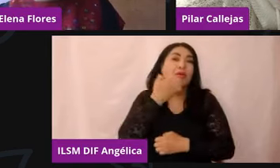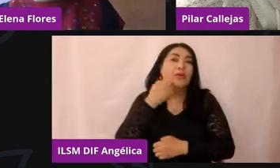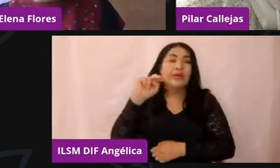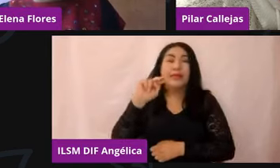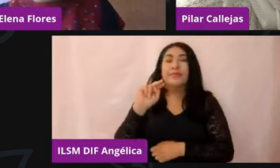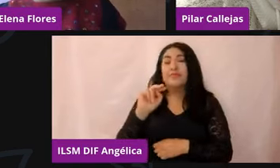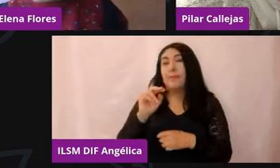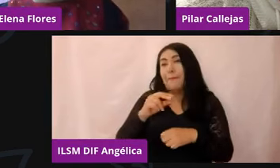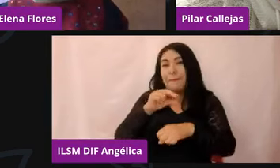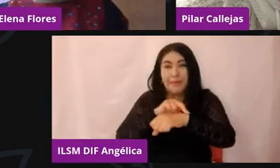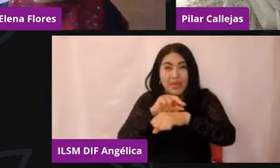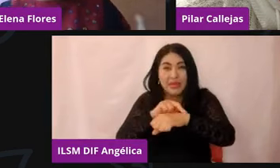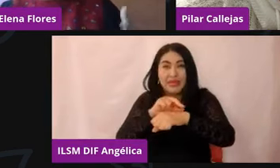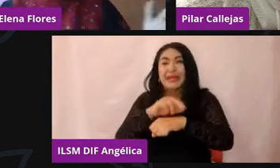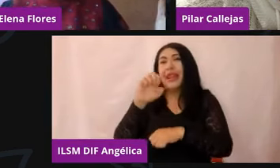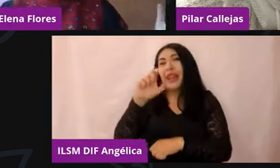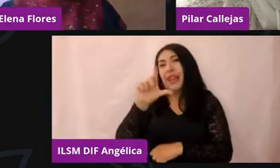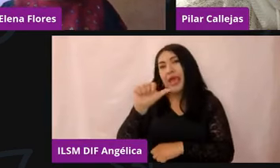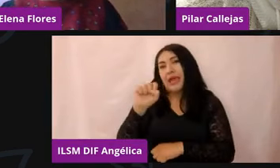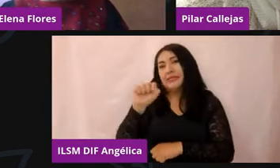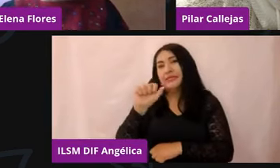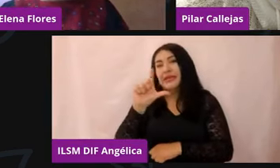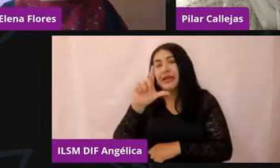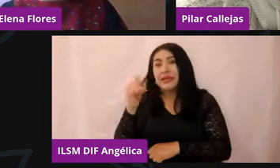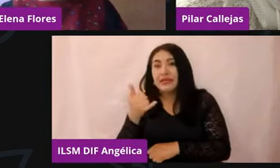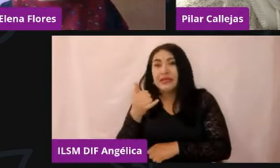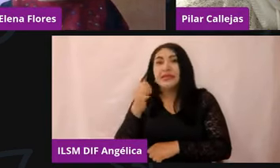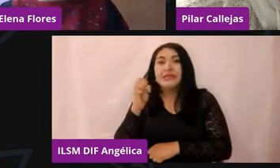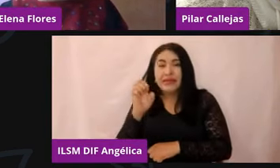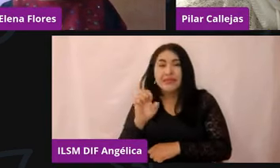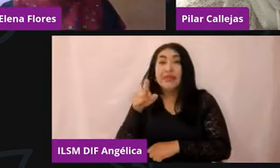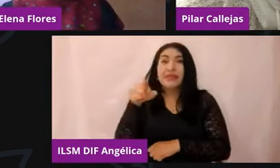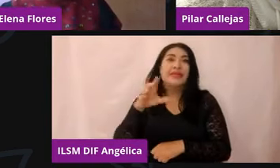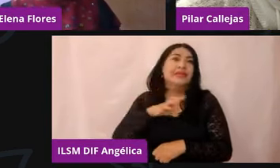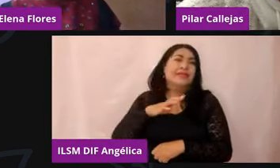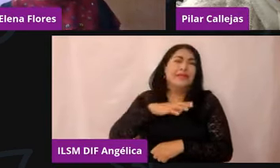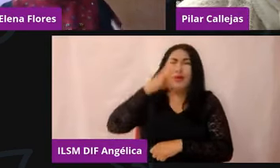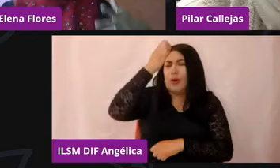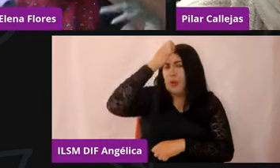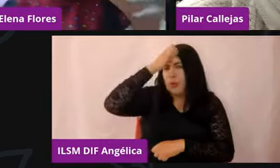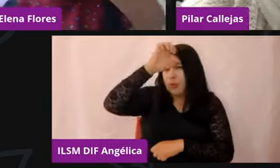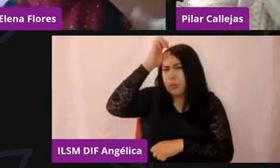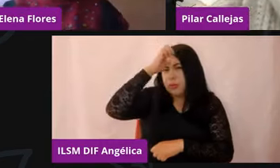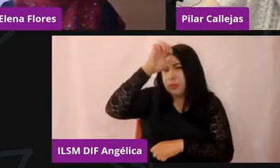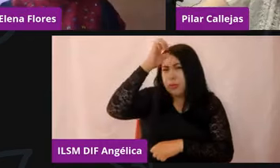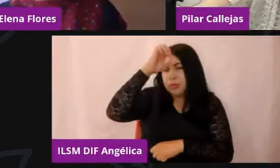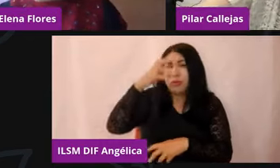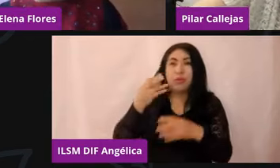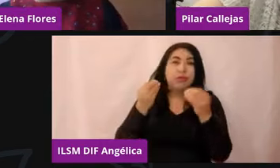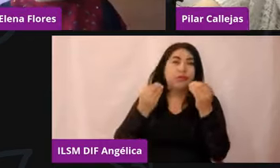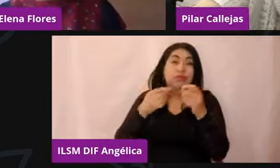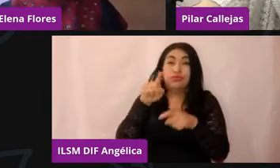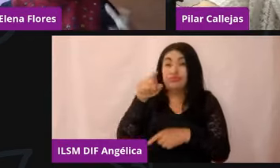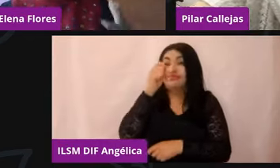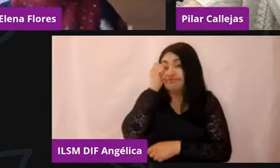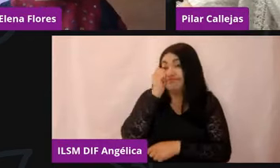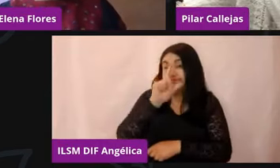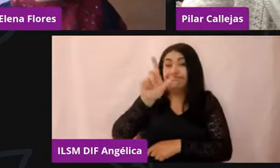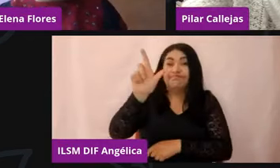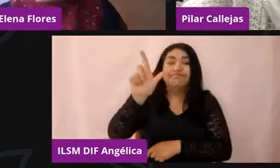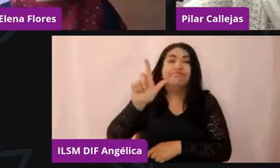Salle, médico cirujano. Tiene una gran cantidad de experiencia profesional. Además de la parte